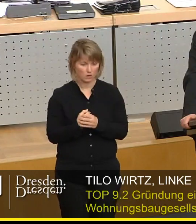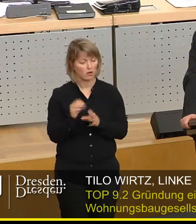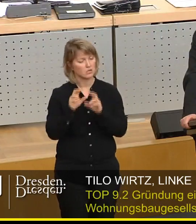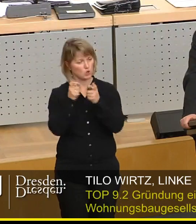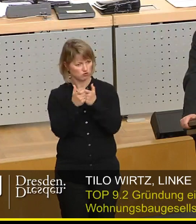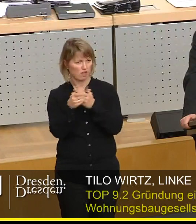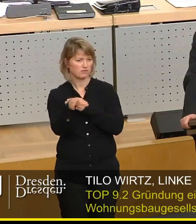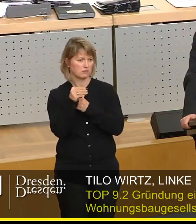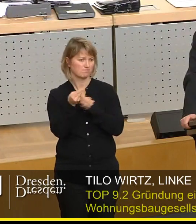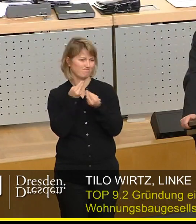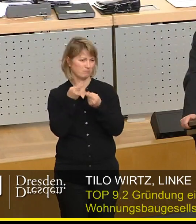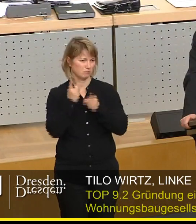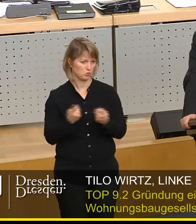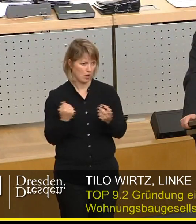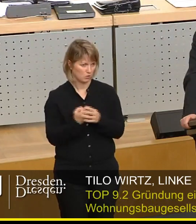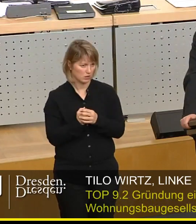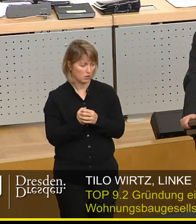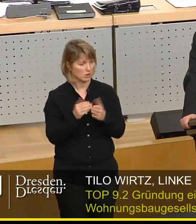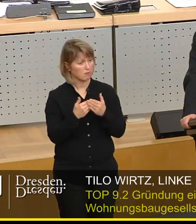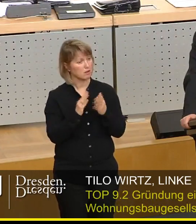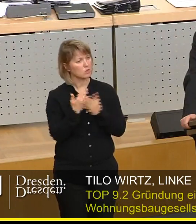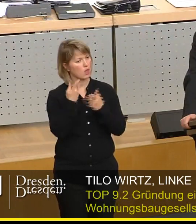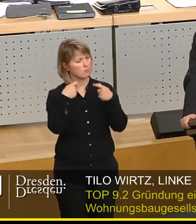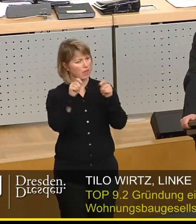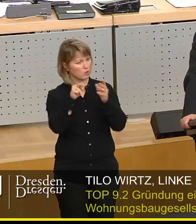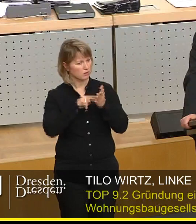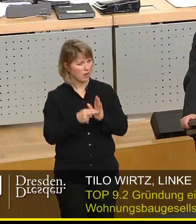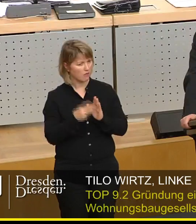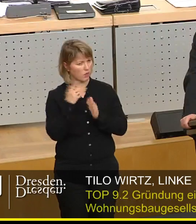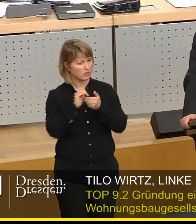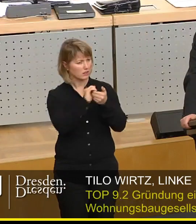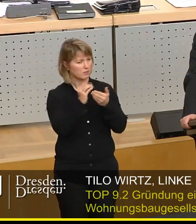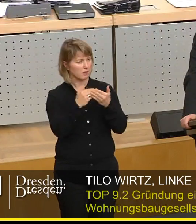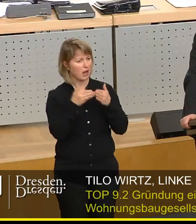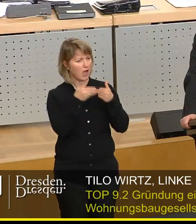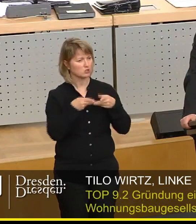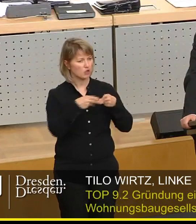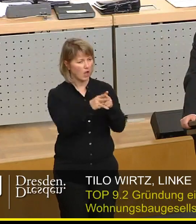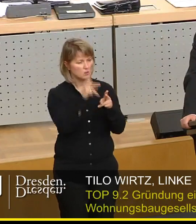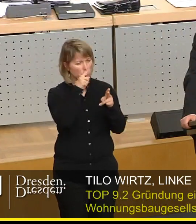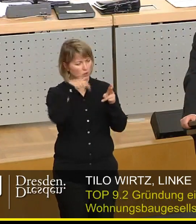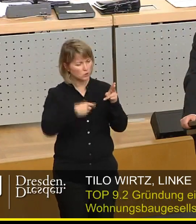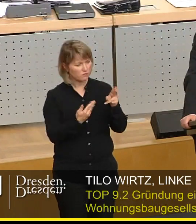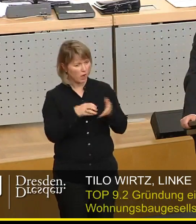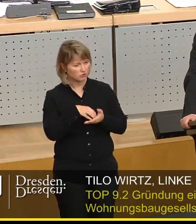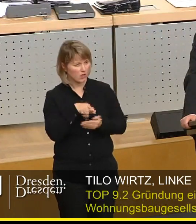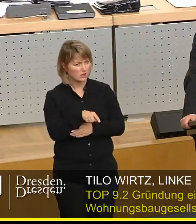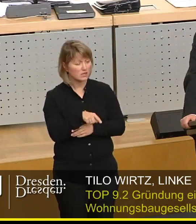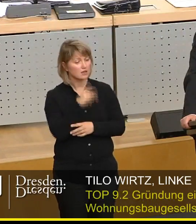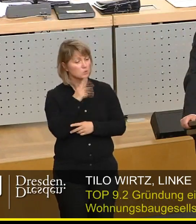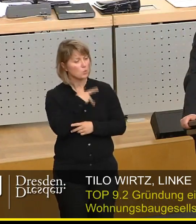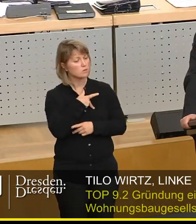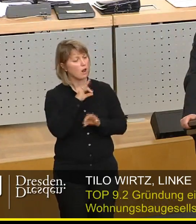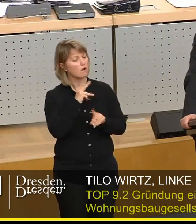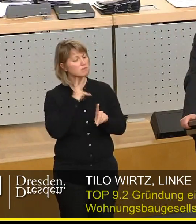Gespräch treten. Ich sehe auch nicht, dass die Neubauvorhaben der Genossenschaften, zum Beispiel Heidenstraße oder auch in der Südvorstadt, sozial verträgliche Mieten